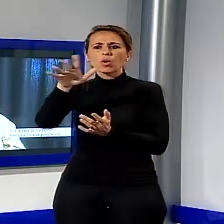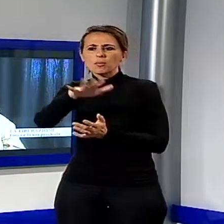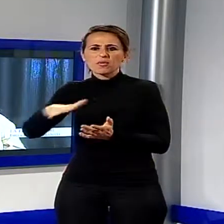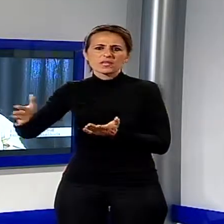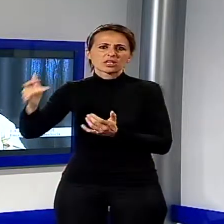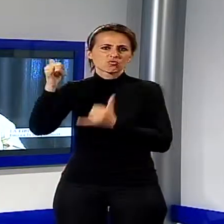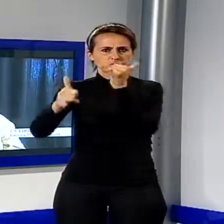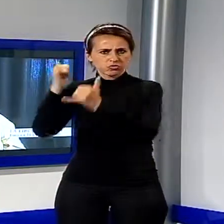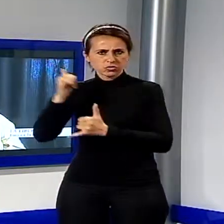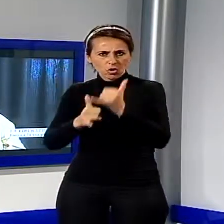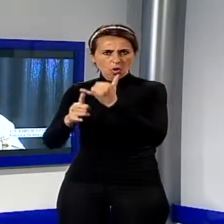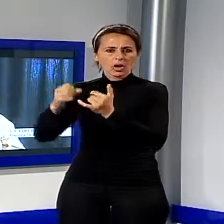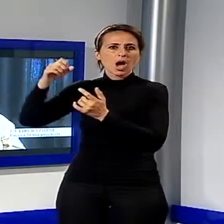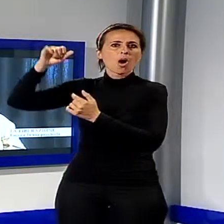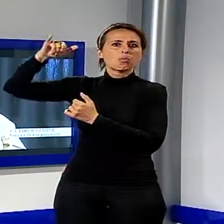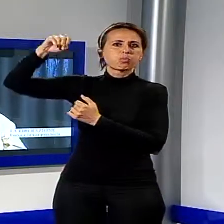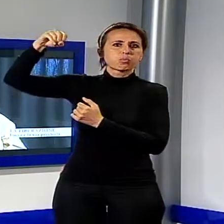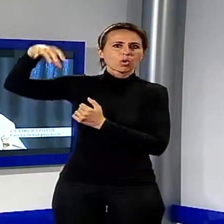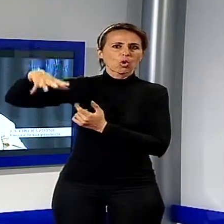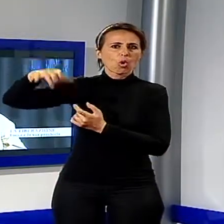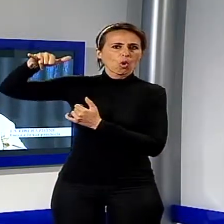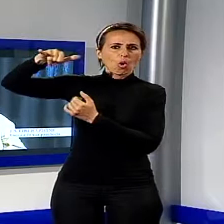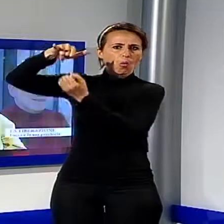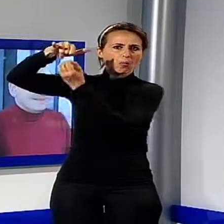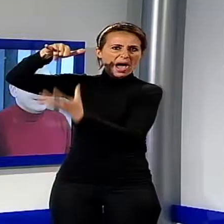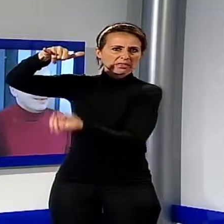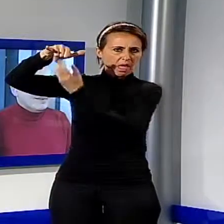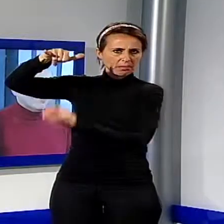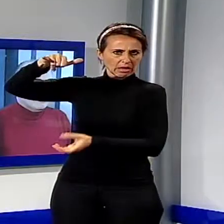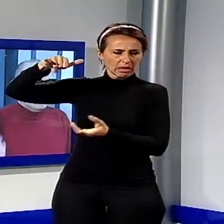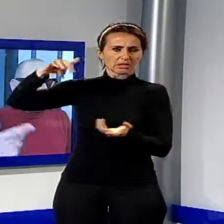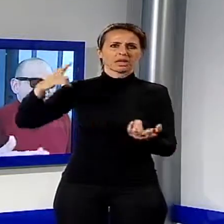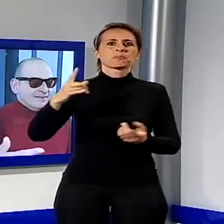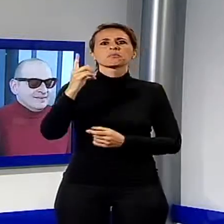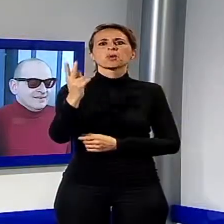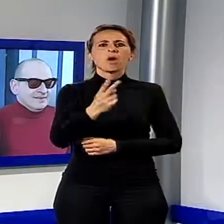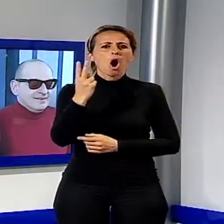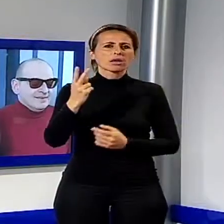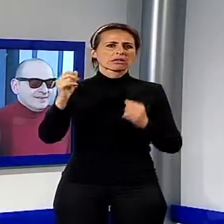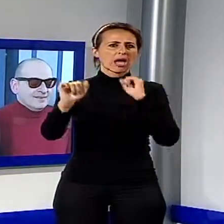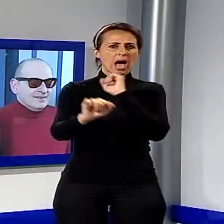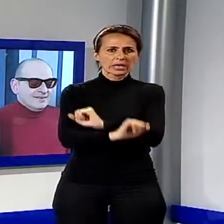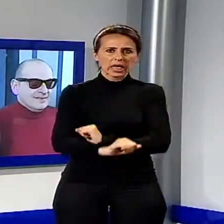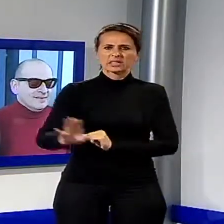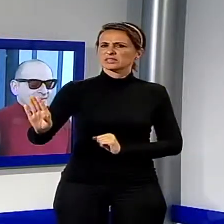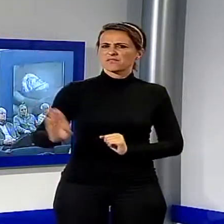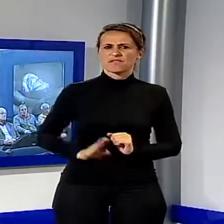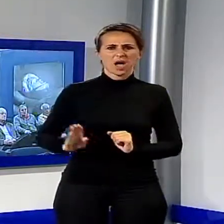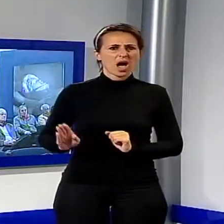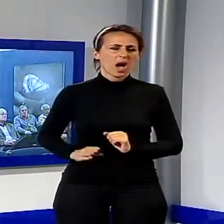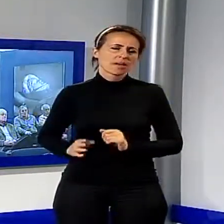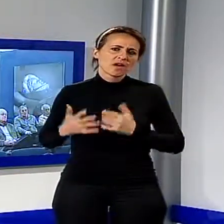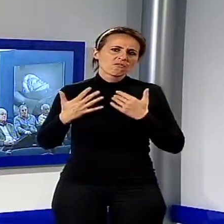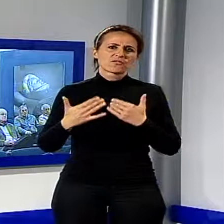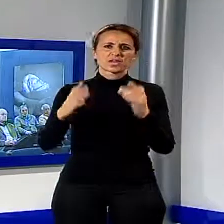bombardamenti di Castelnuovo di Garfagnana. Tra il dolore, la morte, gli arresti, la fame, fino alla liberazione avvenuta spesso in